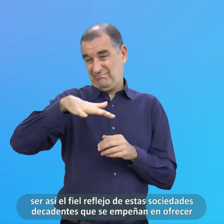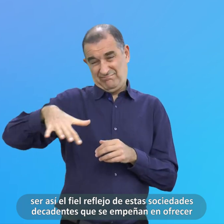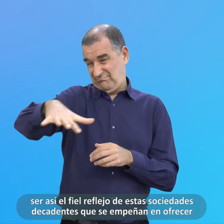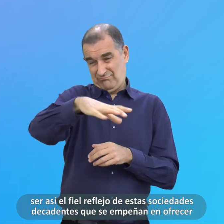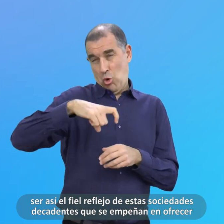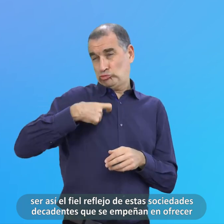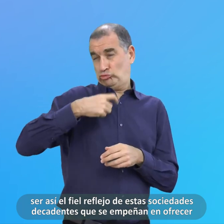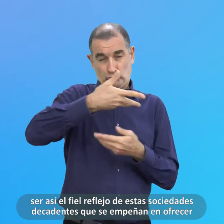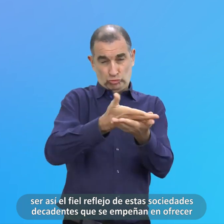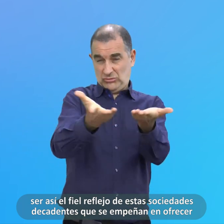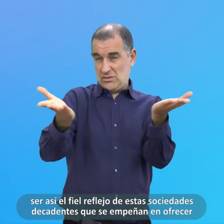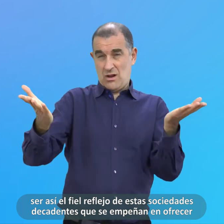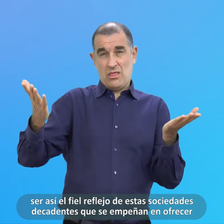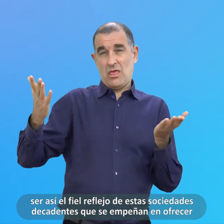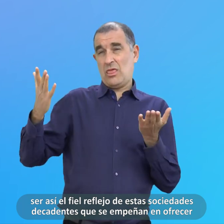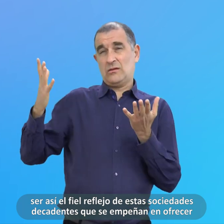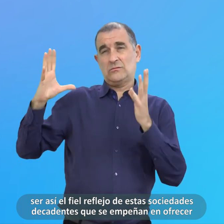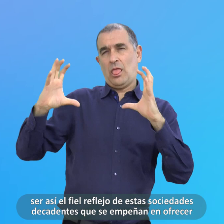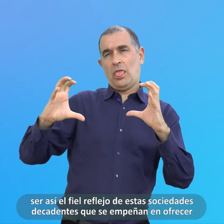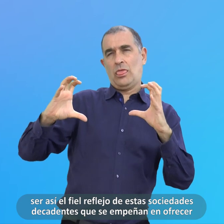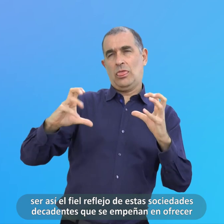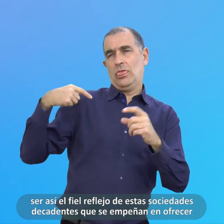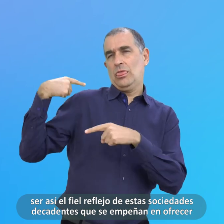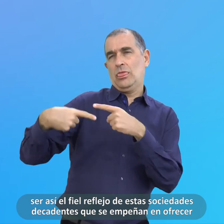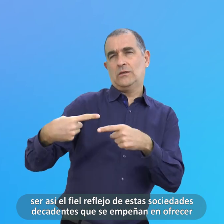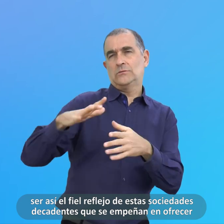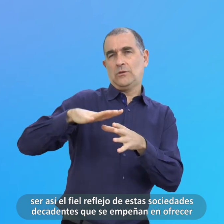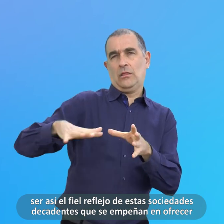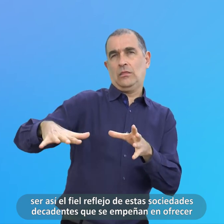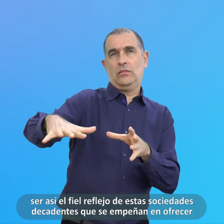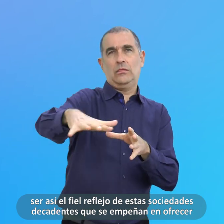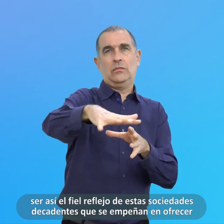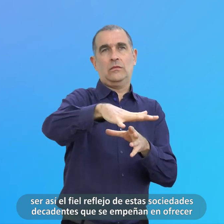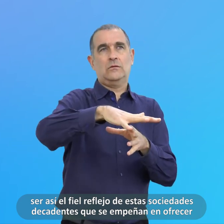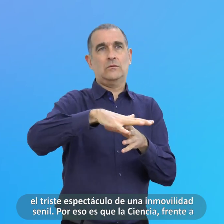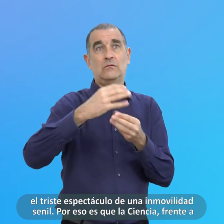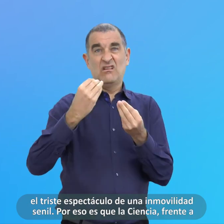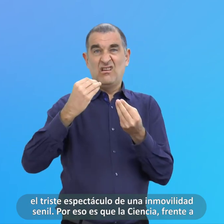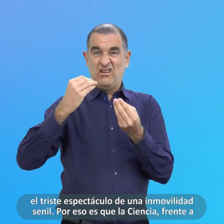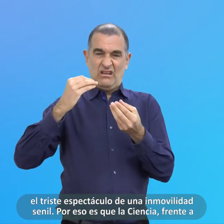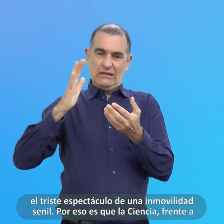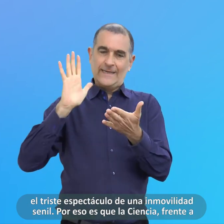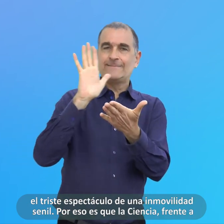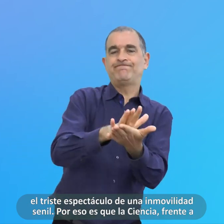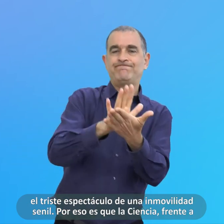Que se empeñan en ofrecer El triste